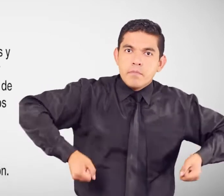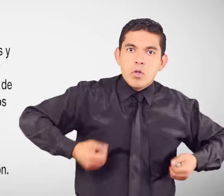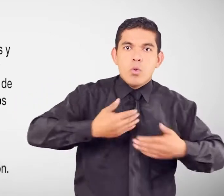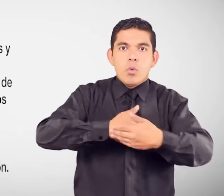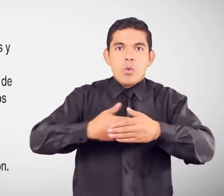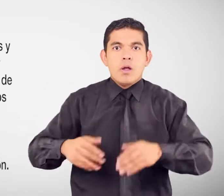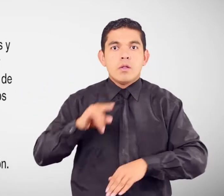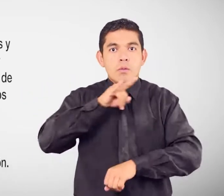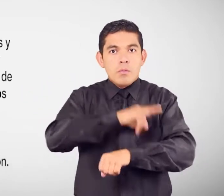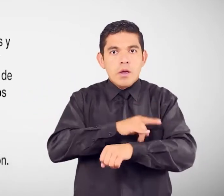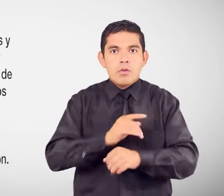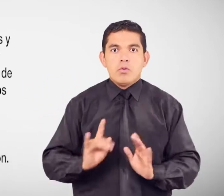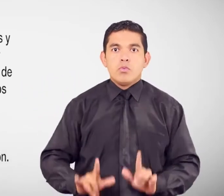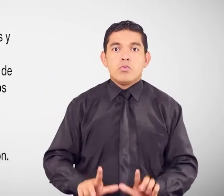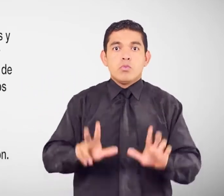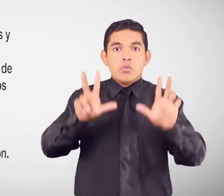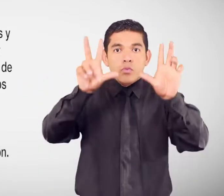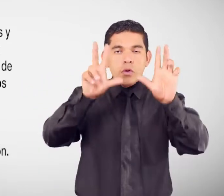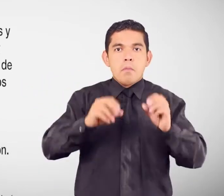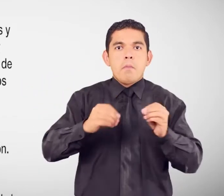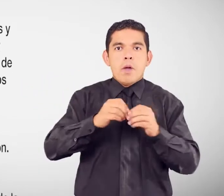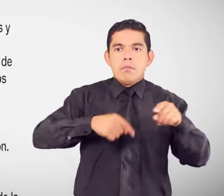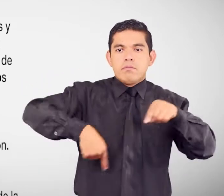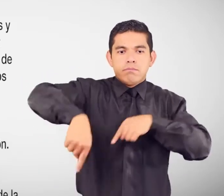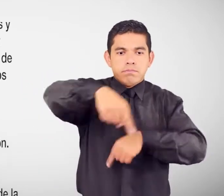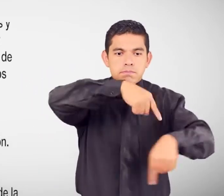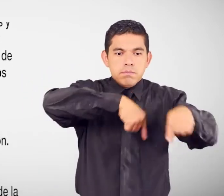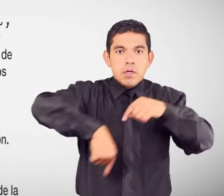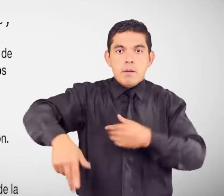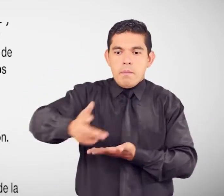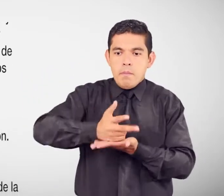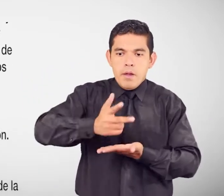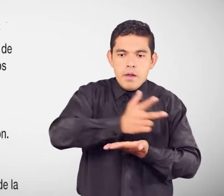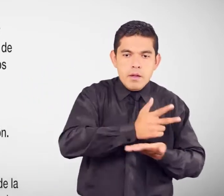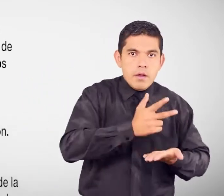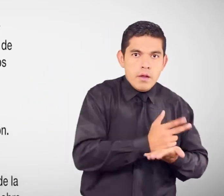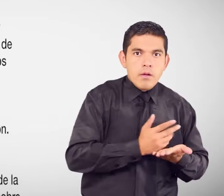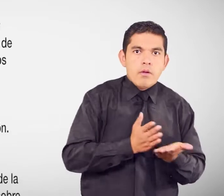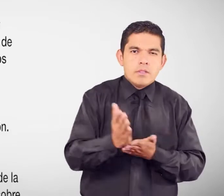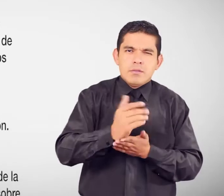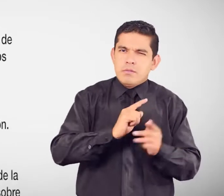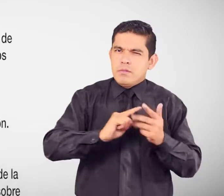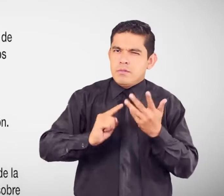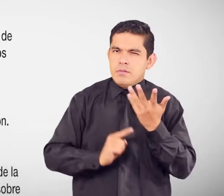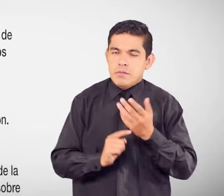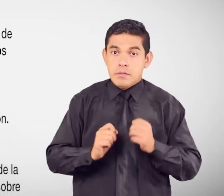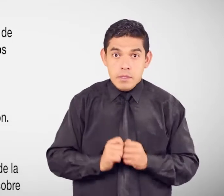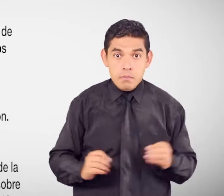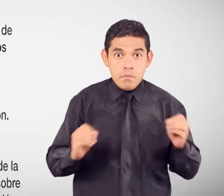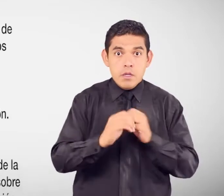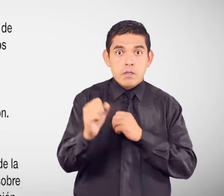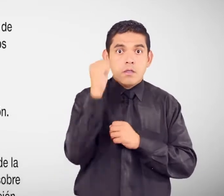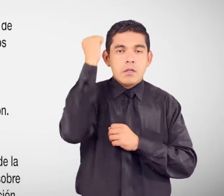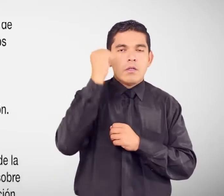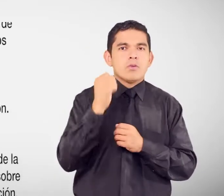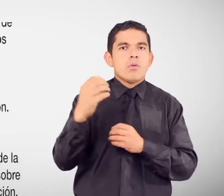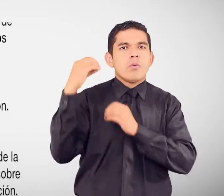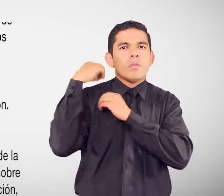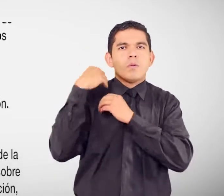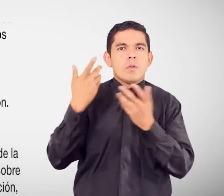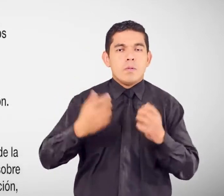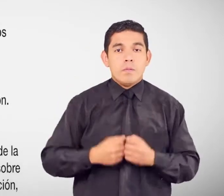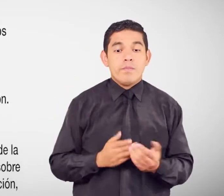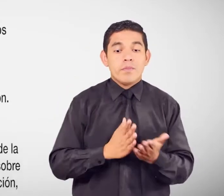Circulación Parqueos accesibles Entre otros Derechos y obligaciones Acceso a la información y